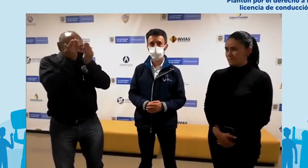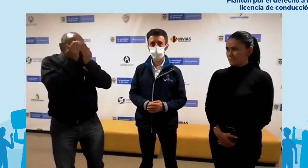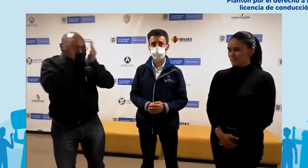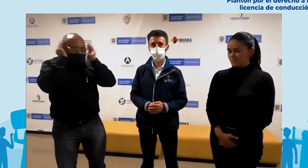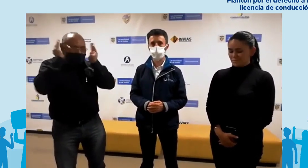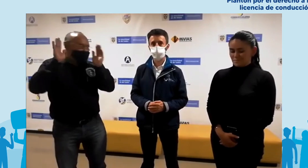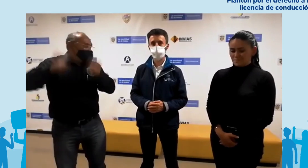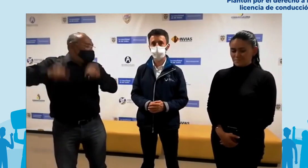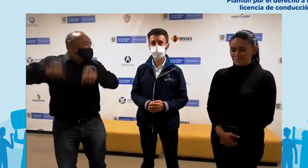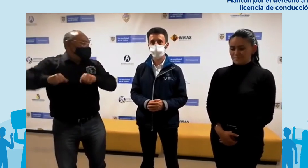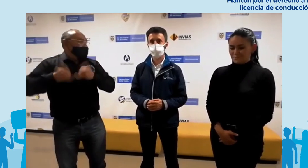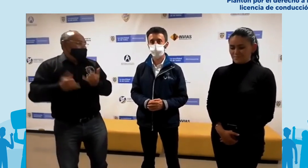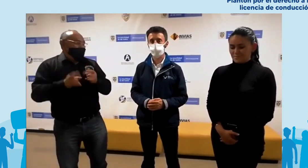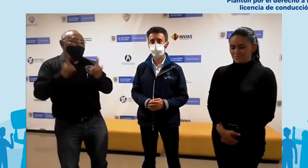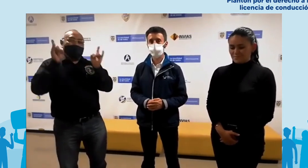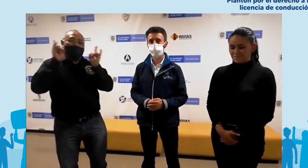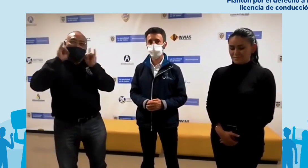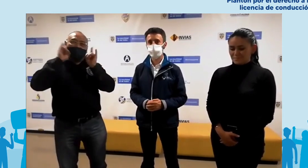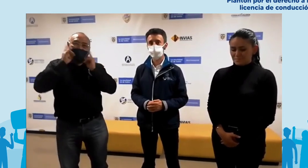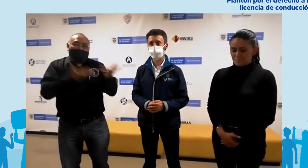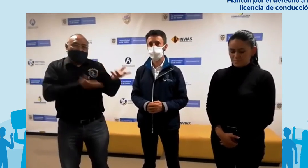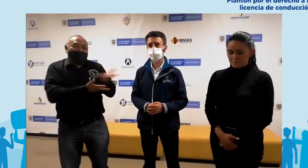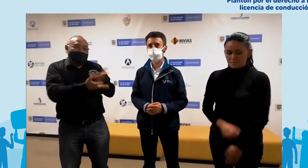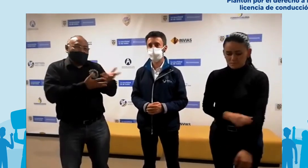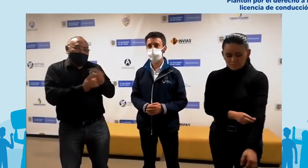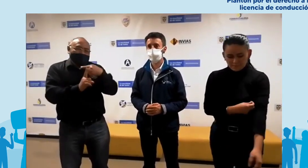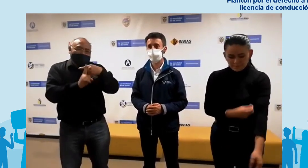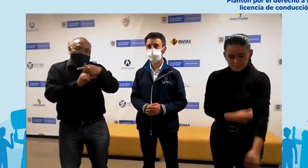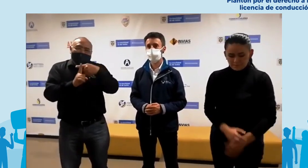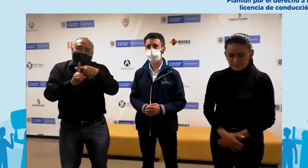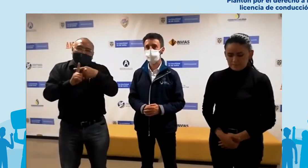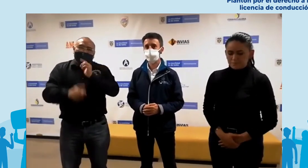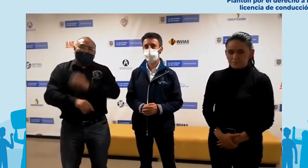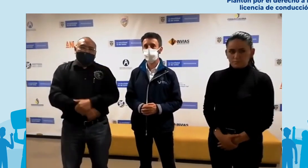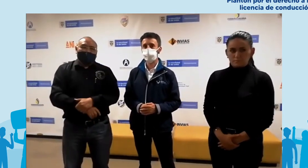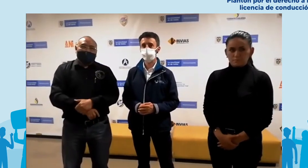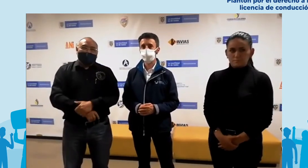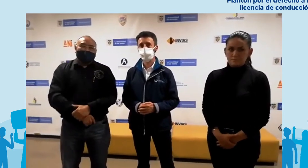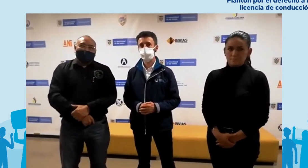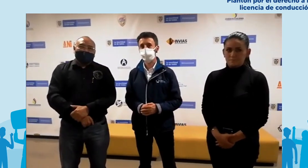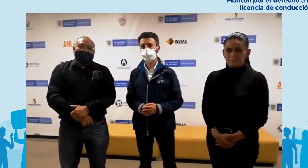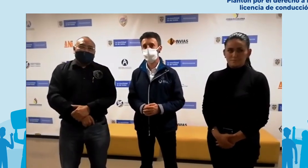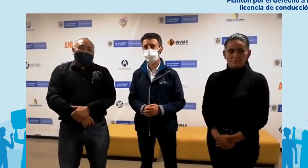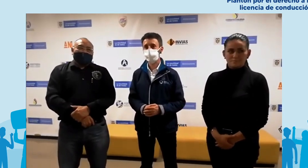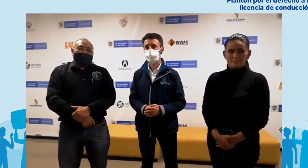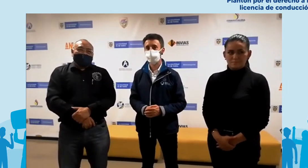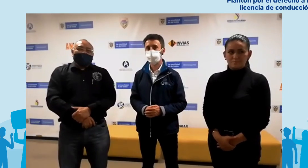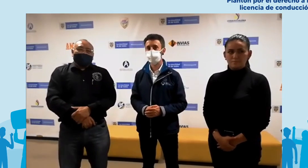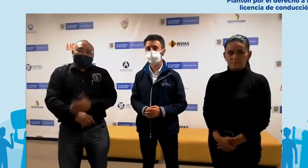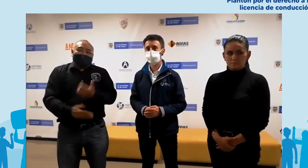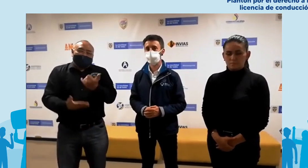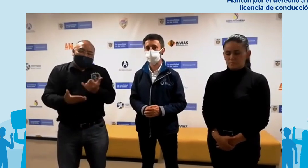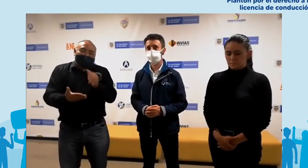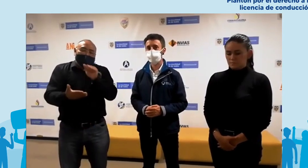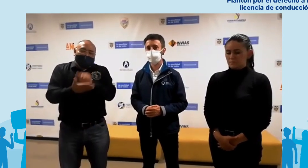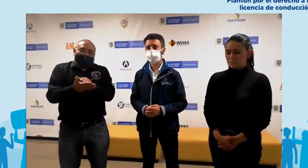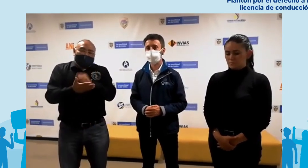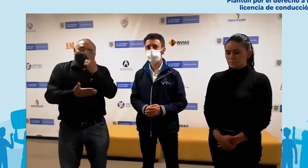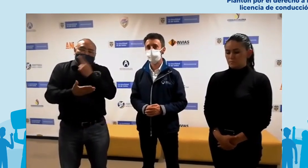muchas críticas de parte nuestra por ese hacer hacer oídos sordos u ojos ciegos a lo que ha sido nuestras